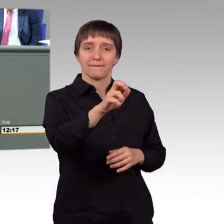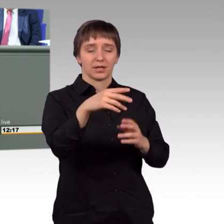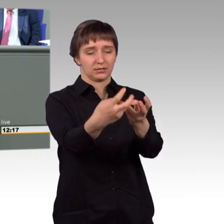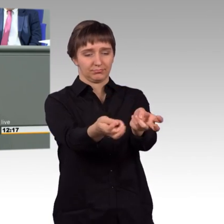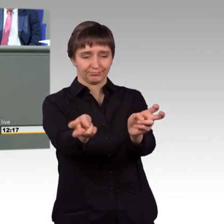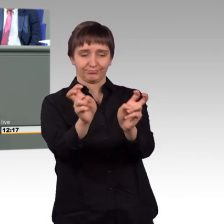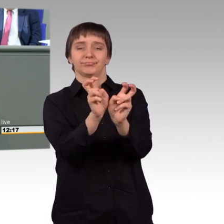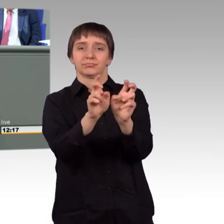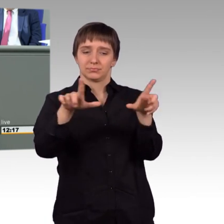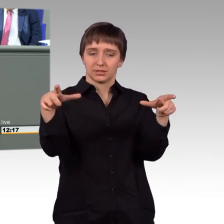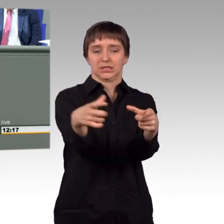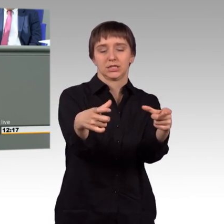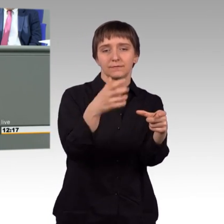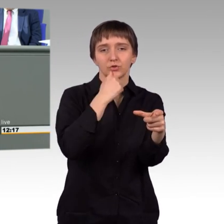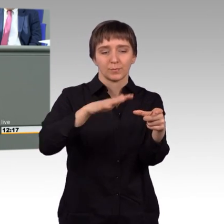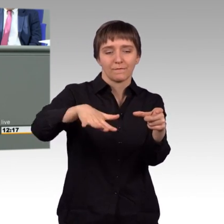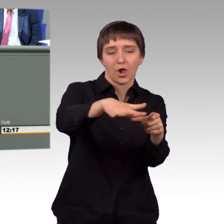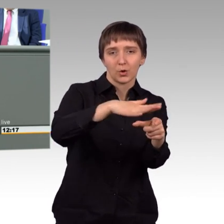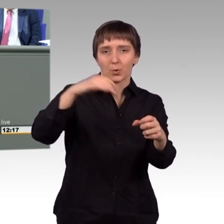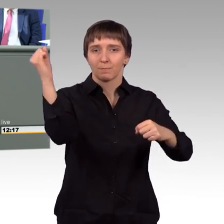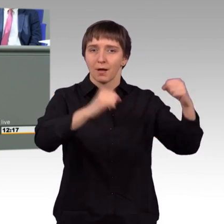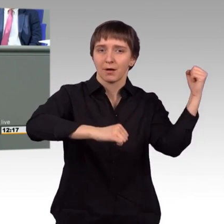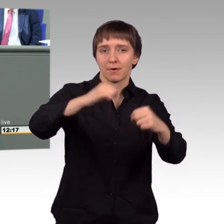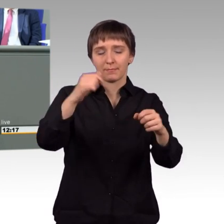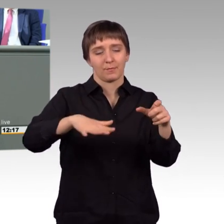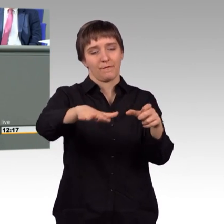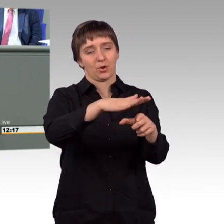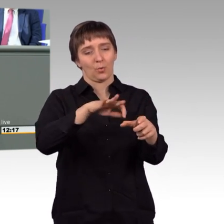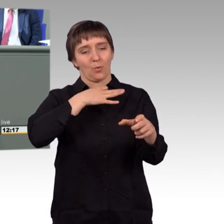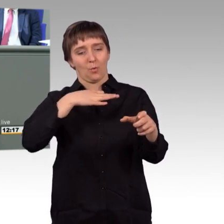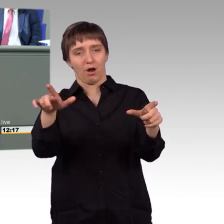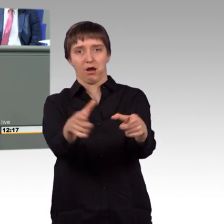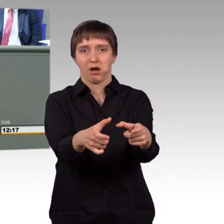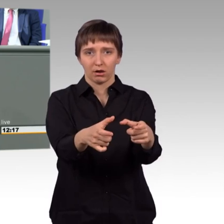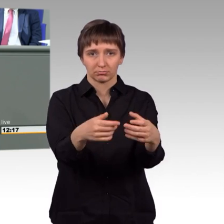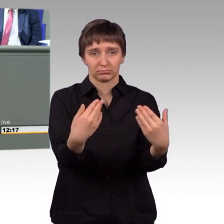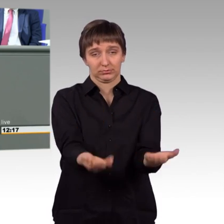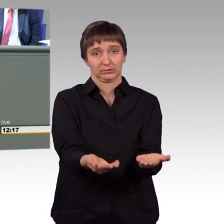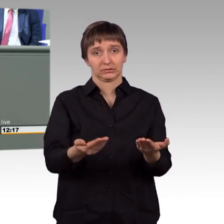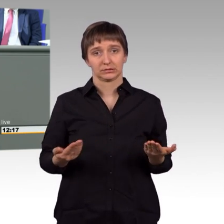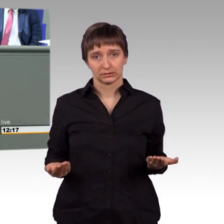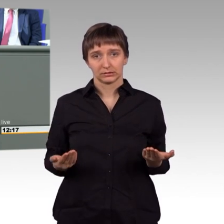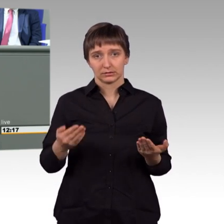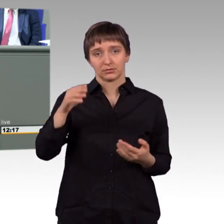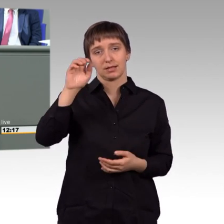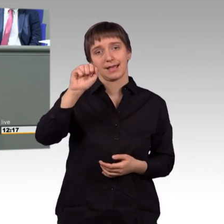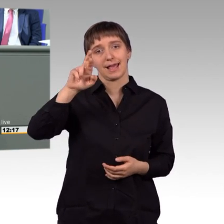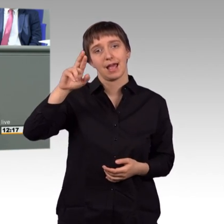auszuhungern. Erdogan begibt sich damit fast in die Nähe der Ebene des Schlechters Assad, der selbiges gerade